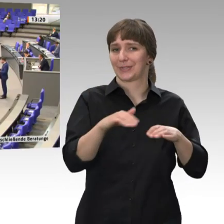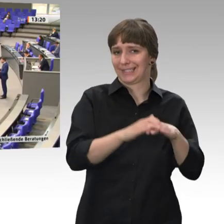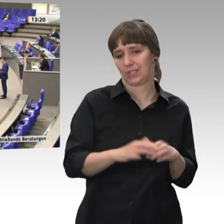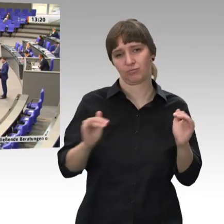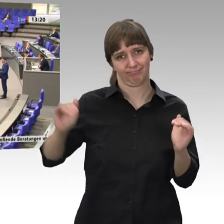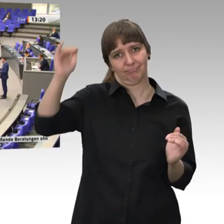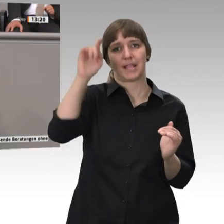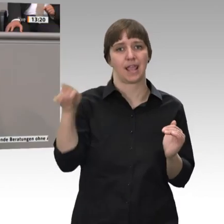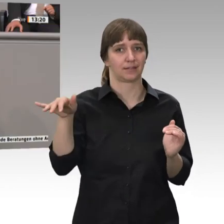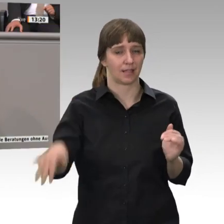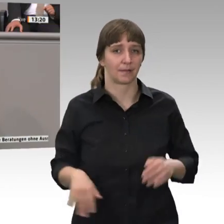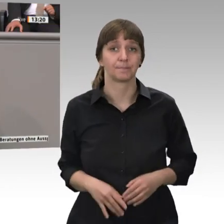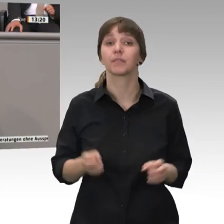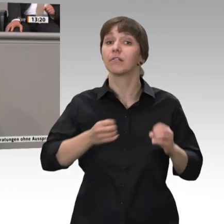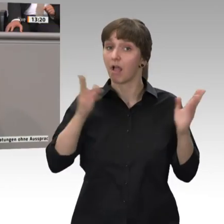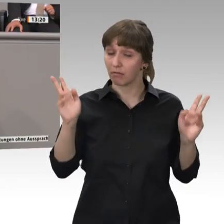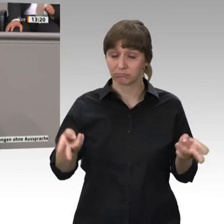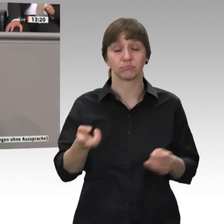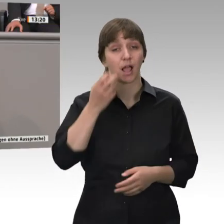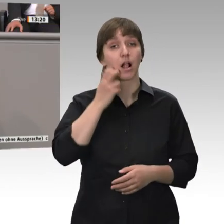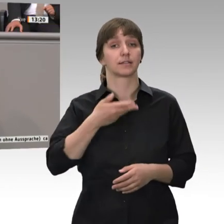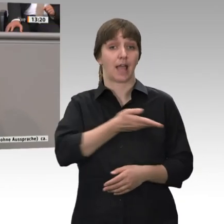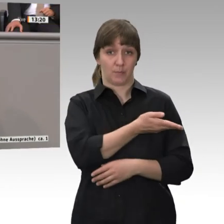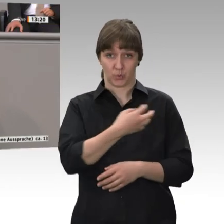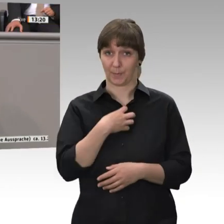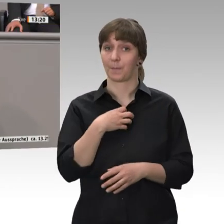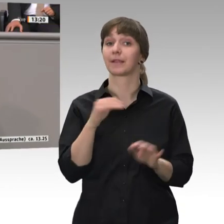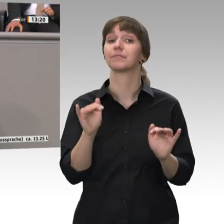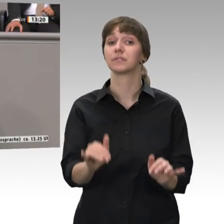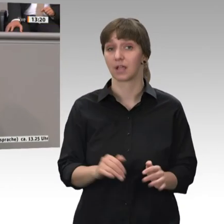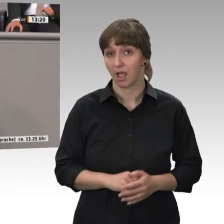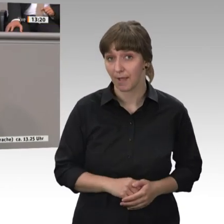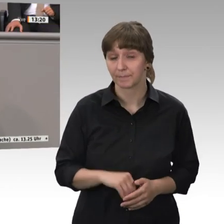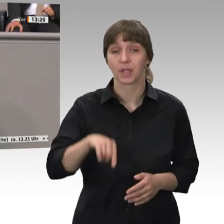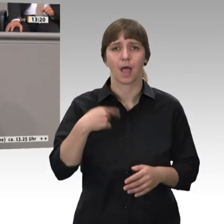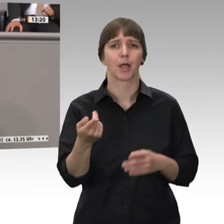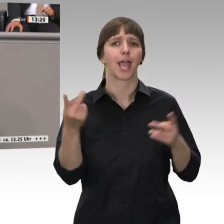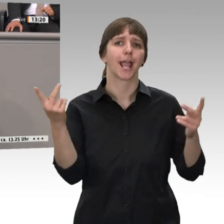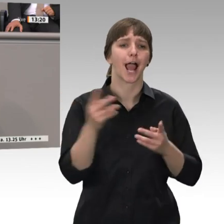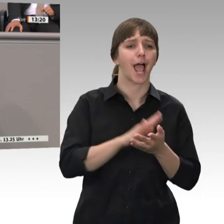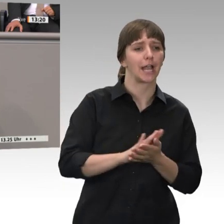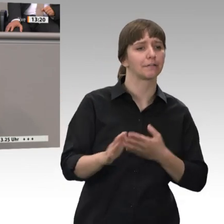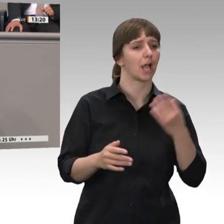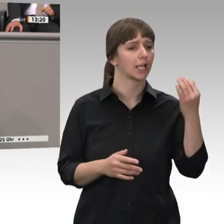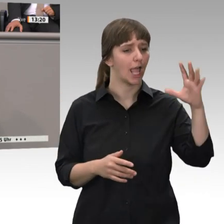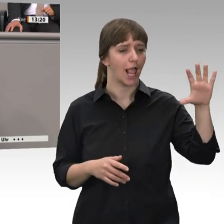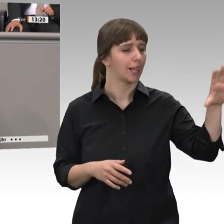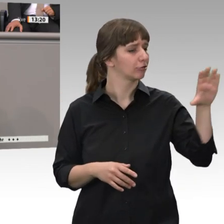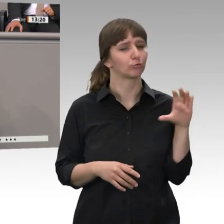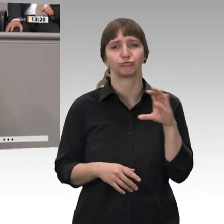Ja, Altersarmut ist ein Problem. Es ist aber ein Problem, das sich nicht durch eine linke Umverteilungsmaschinerie lösen lässt, meine Damen und Herren. Wir wollen